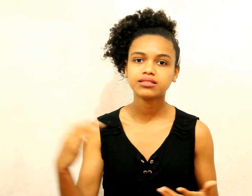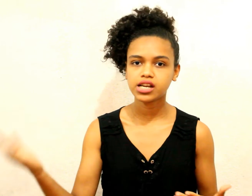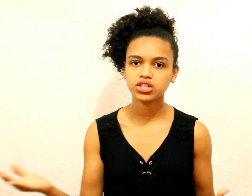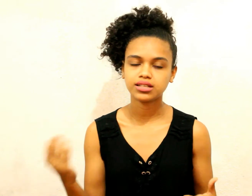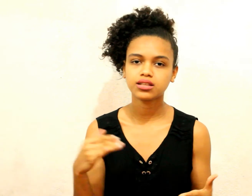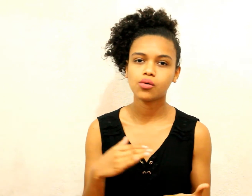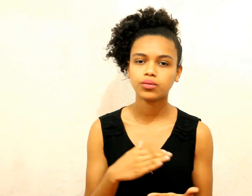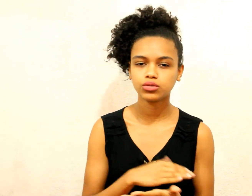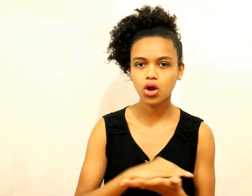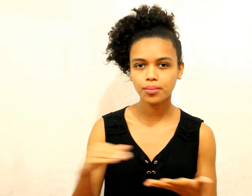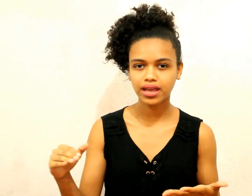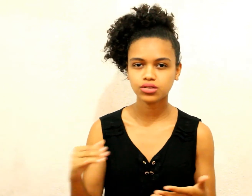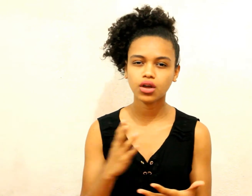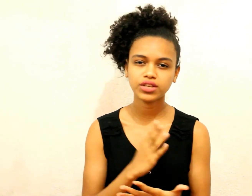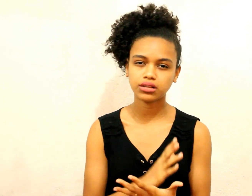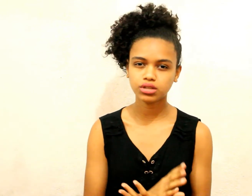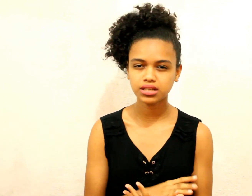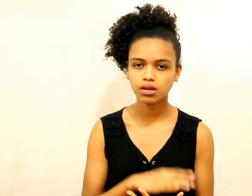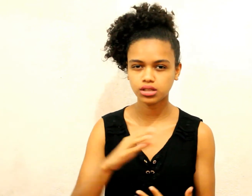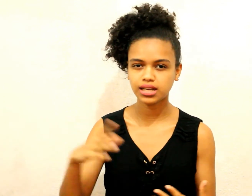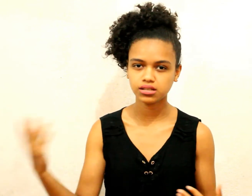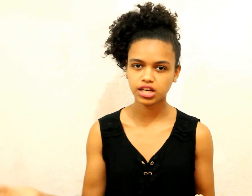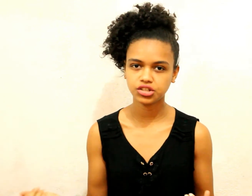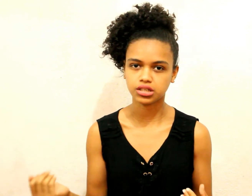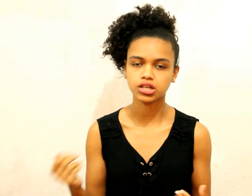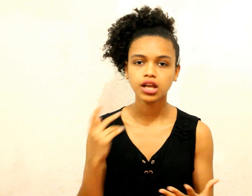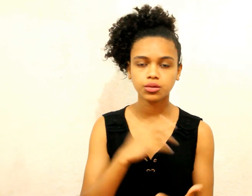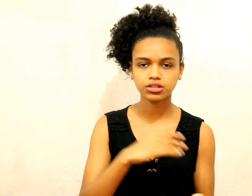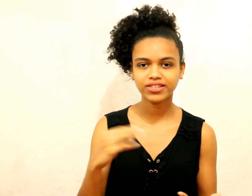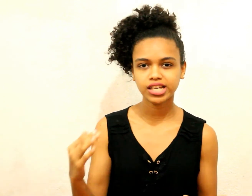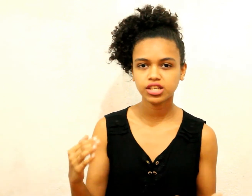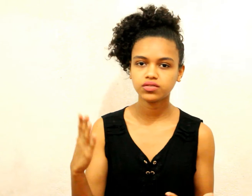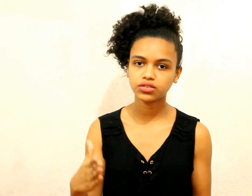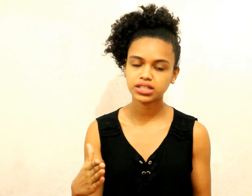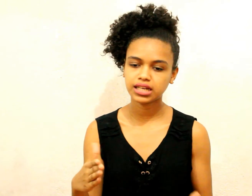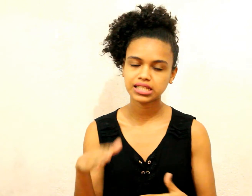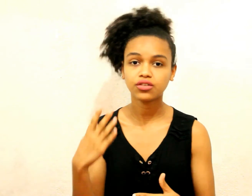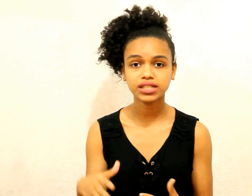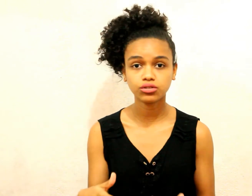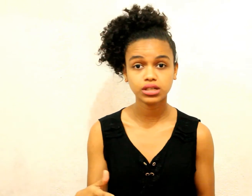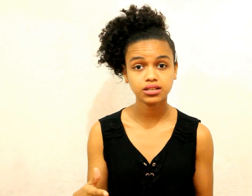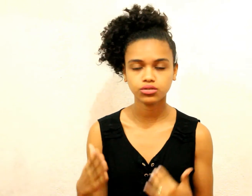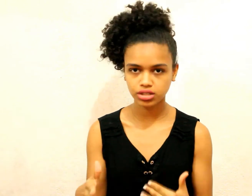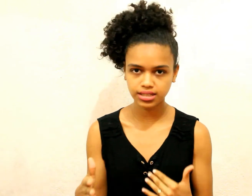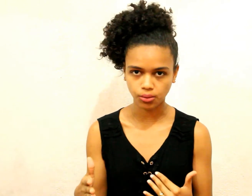em 3 dias Então, no começo eu fiz a nutrição de 3 em 3 dias Enquanto eu 3 dias Deve fazer hidratação Eu vou fazer a nutrição